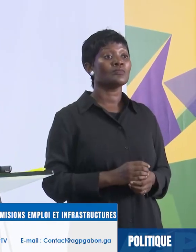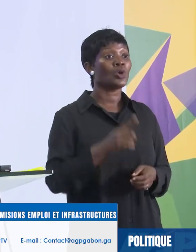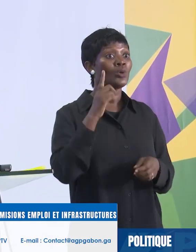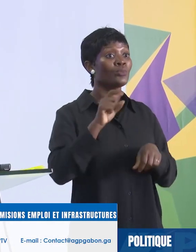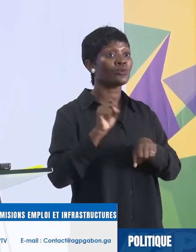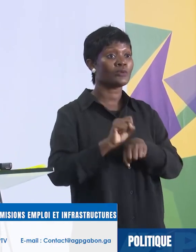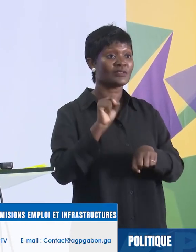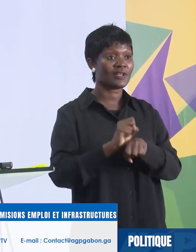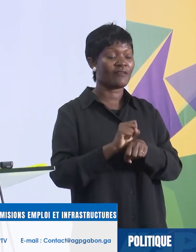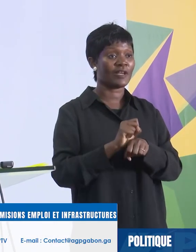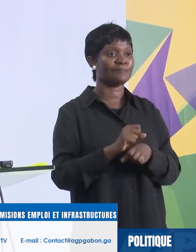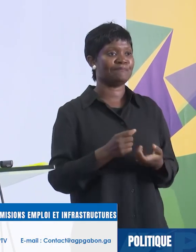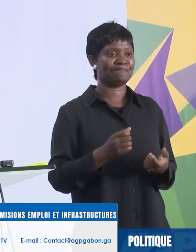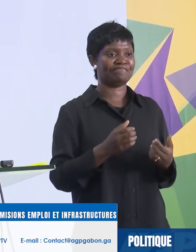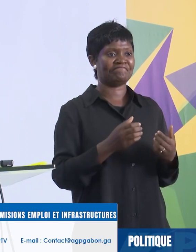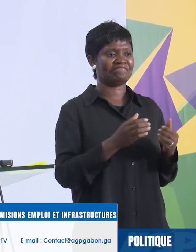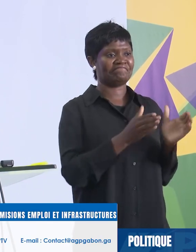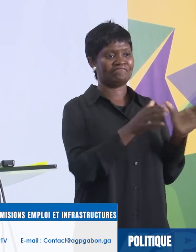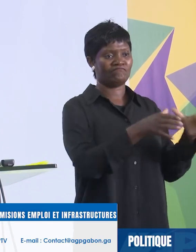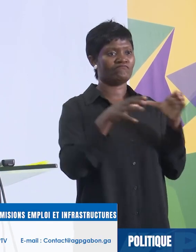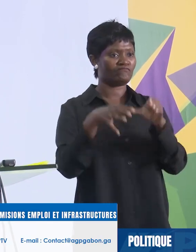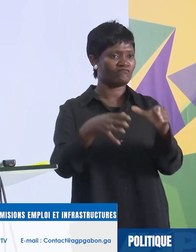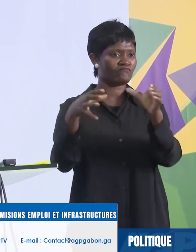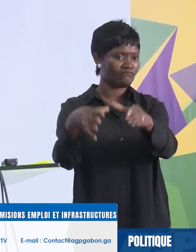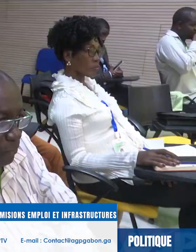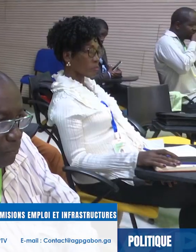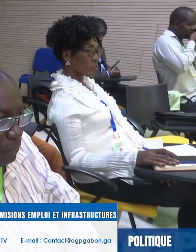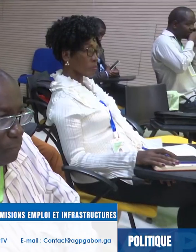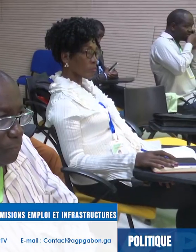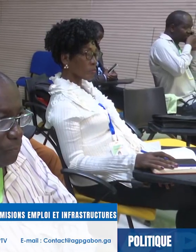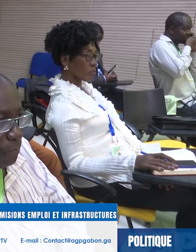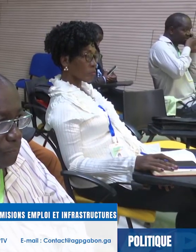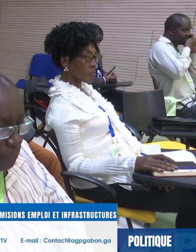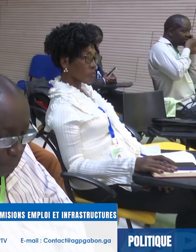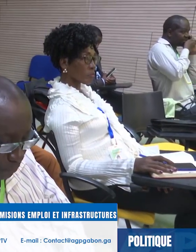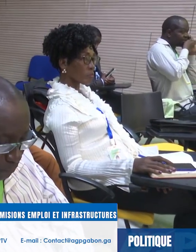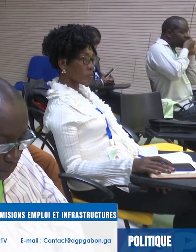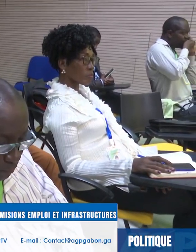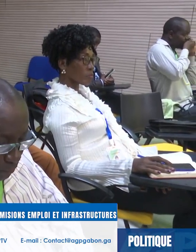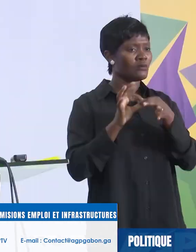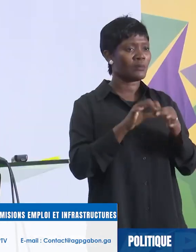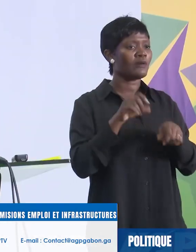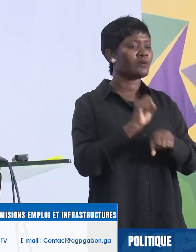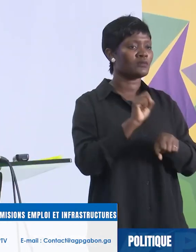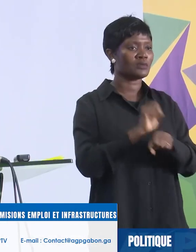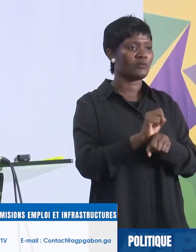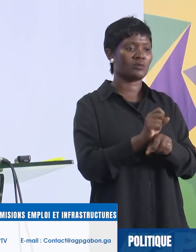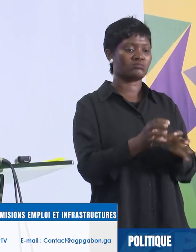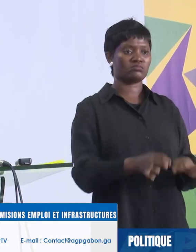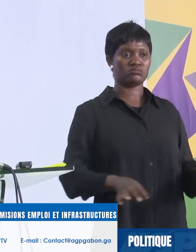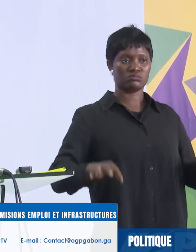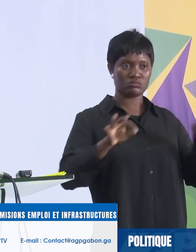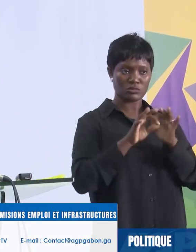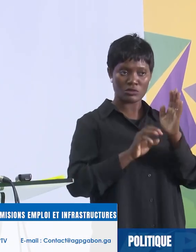est du travail en atelier, les questions liées à l'emploi, facteurs essentiels du